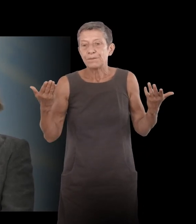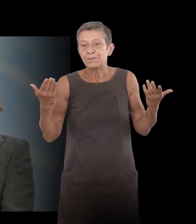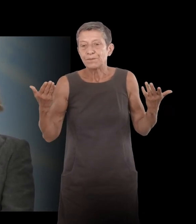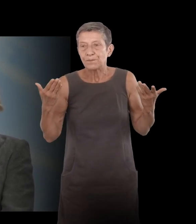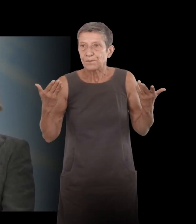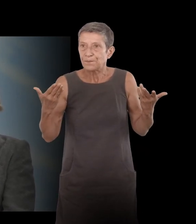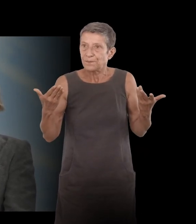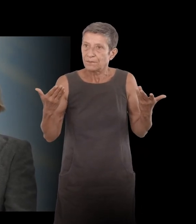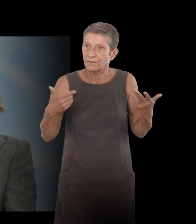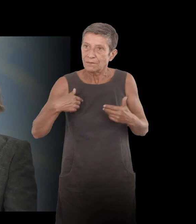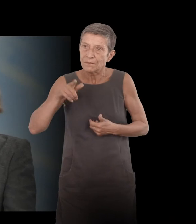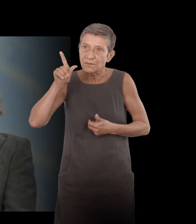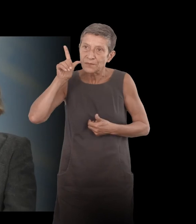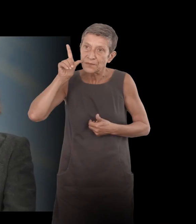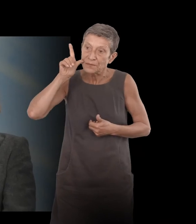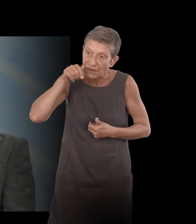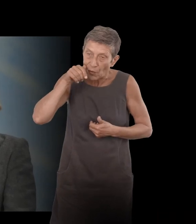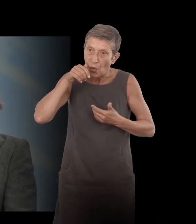'éloignement, enfin, des efforts successifs d'éloignement.